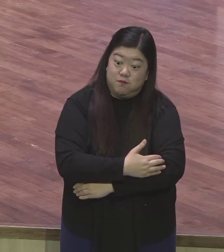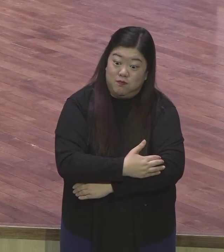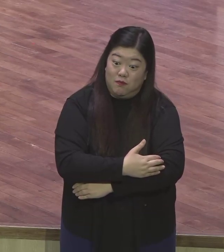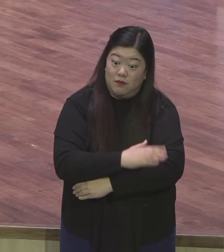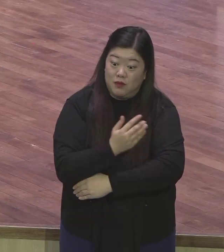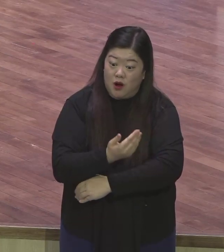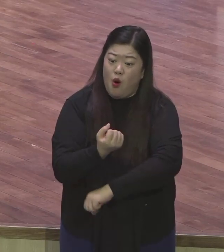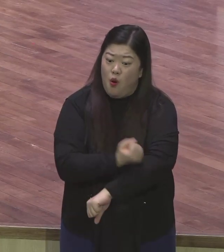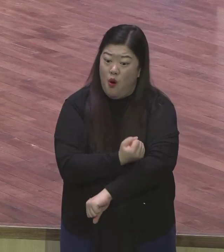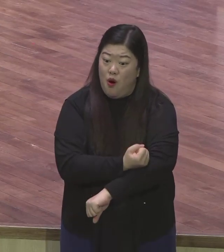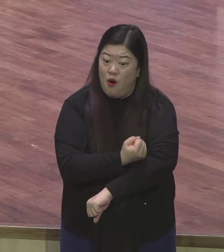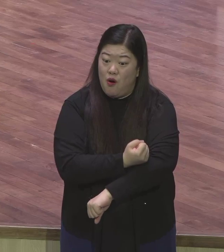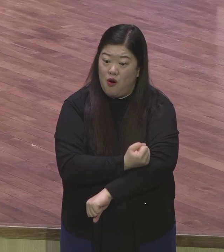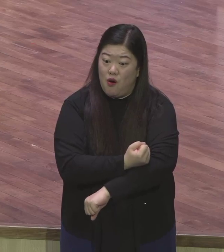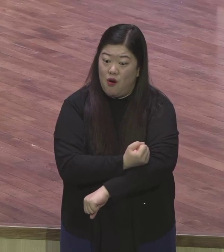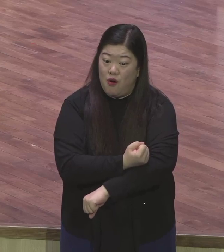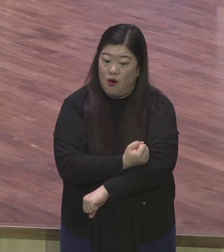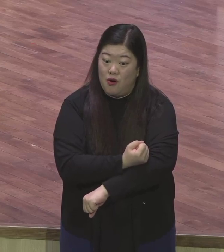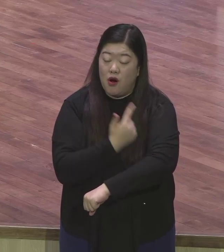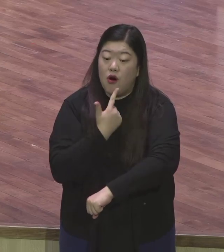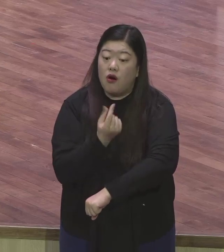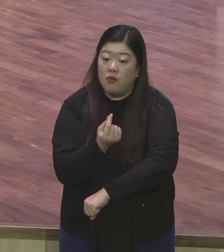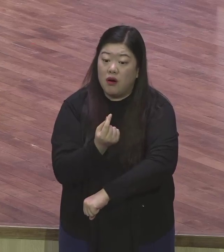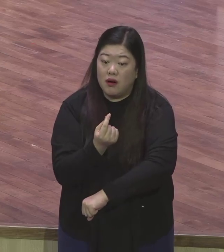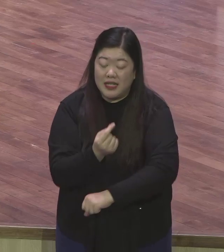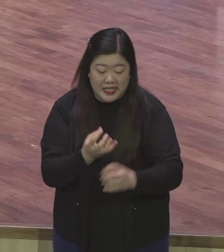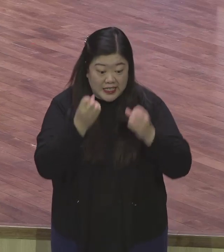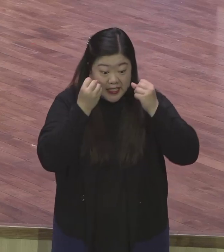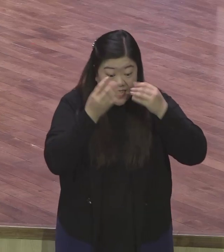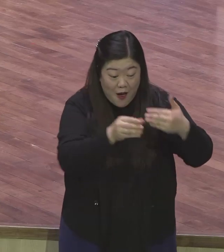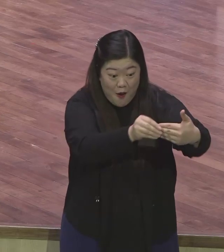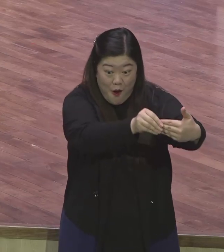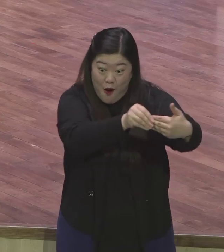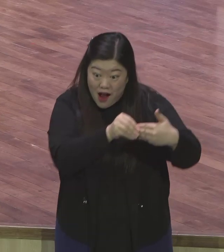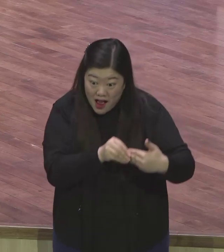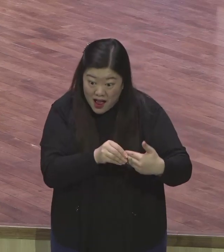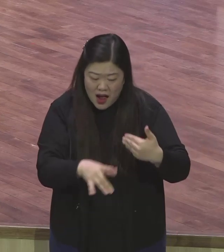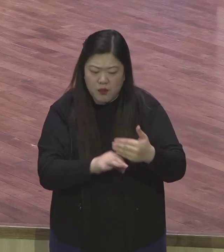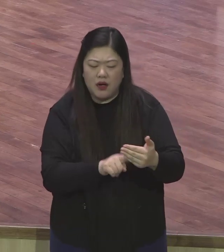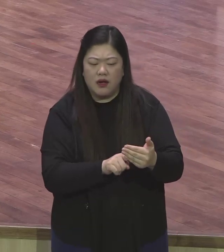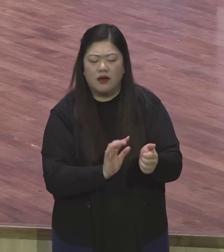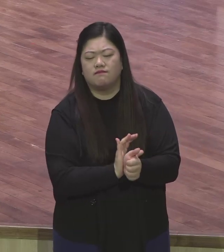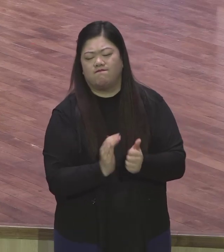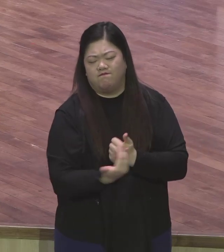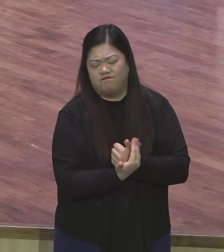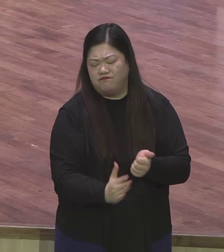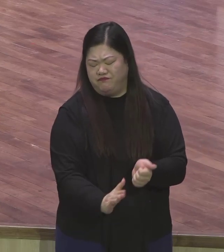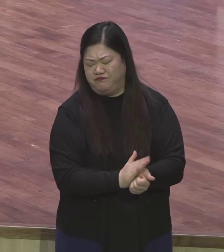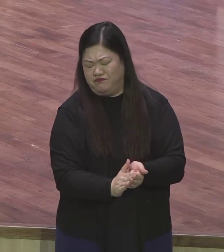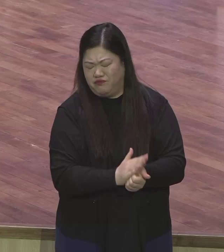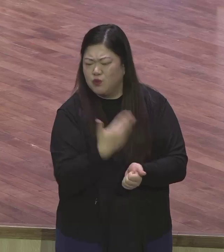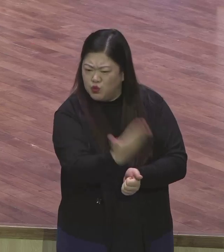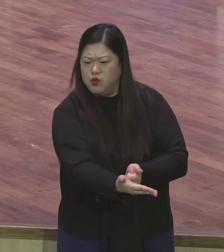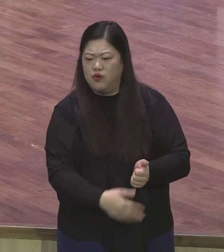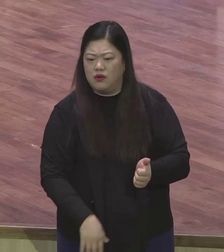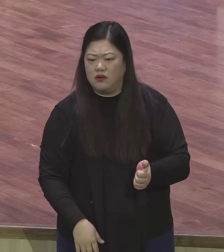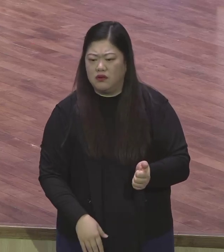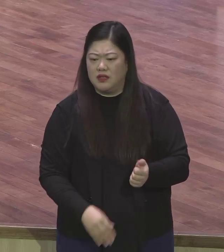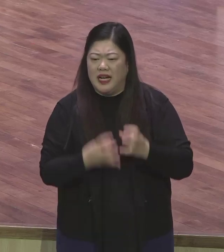진짜 품어야 돼요 그게 무슨 말입니까 서로 아픔을 삼아주라는 얘기예요 새 가족 이런 말 저런